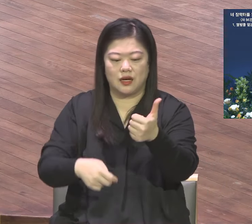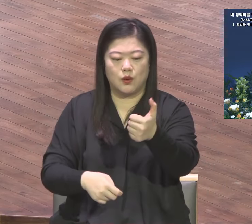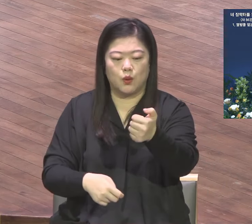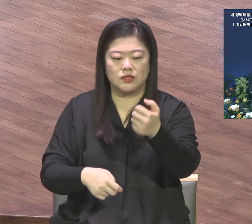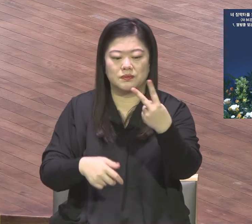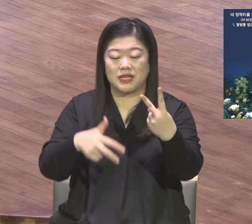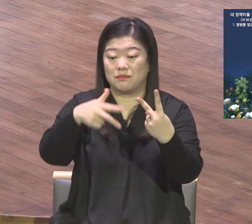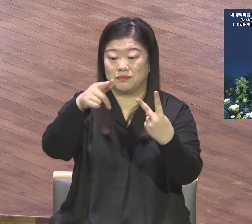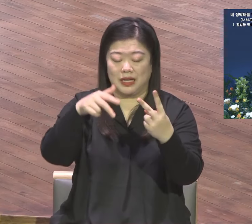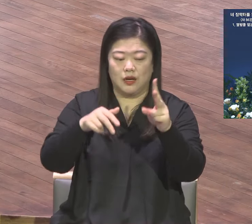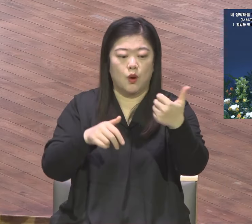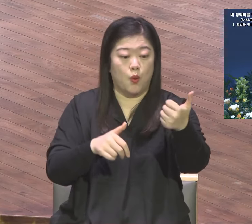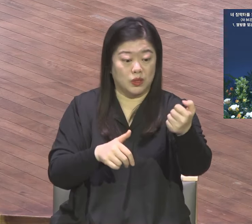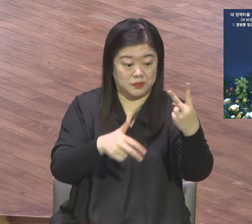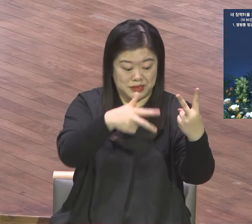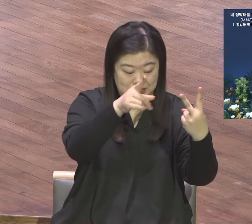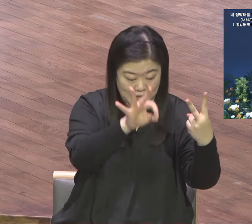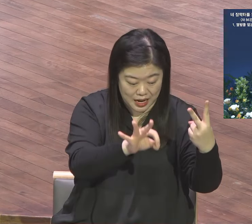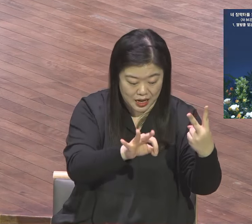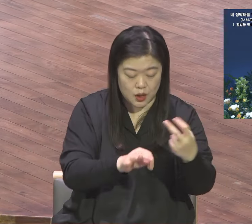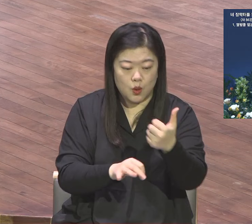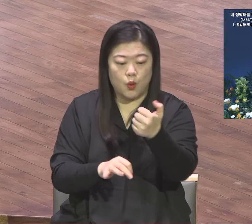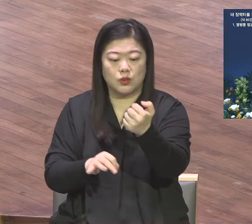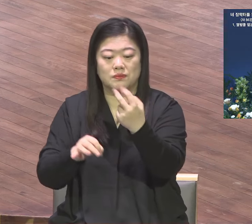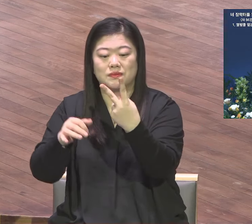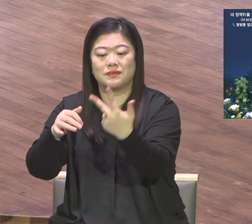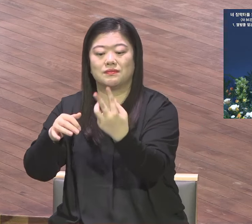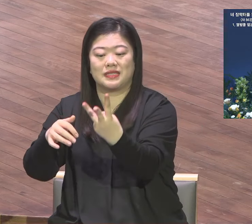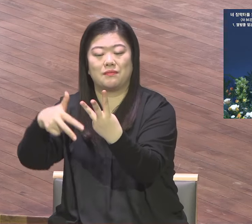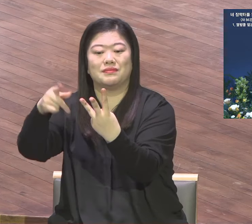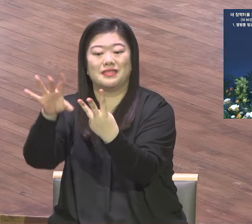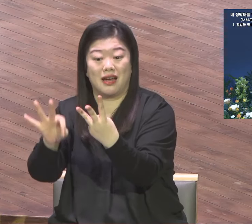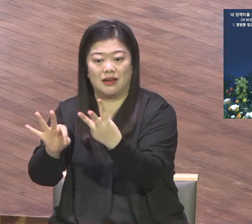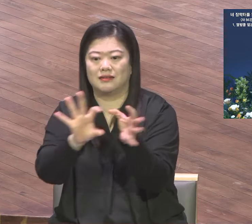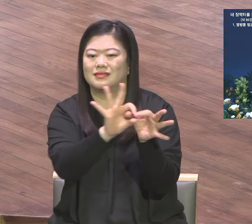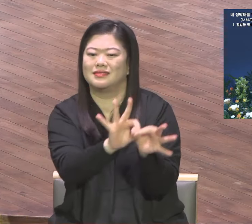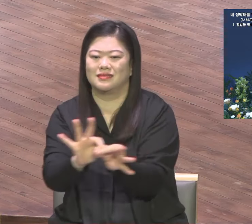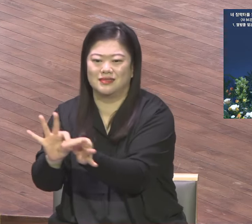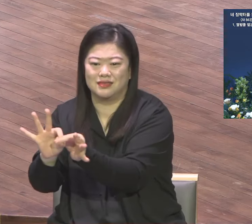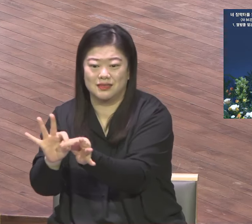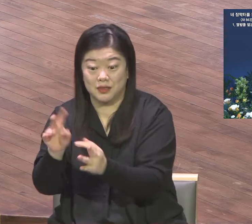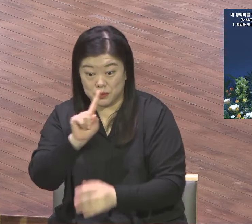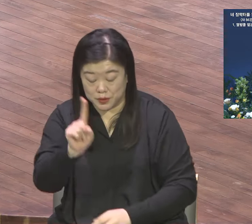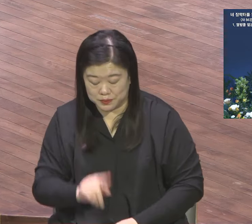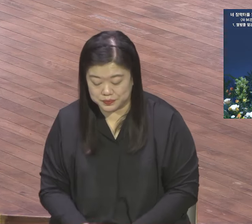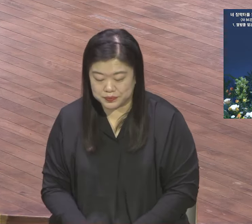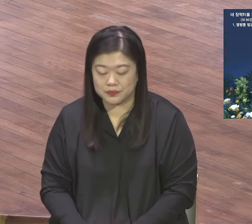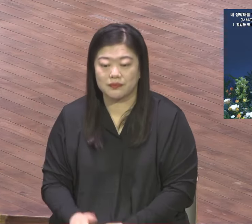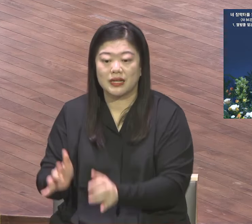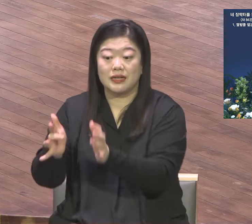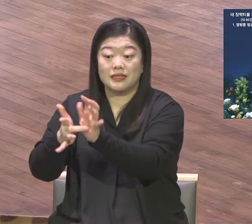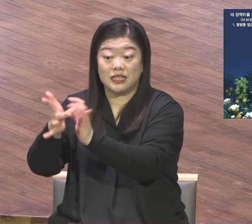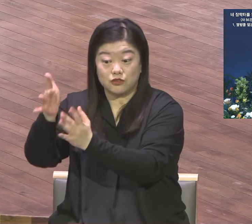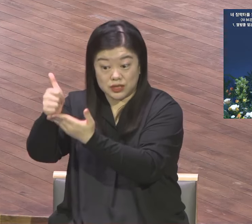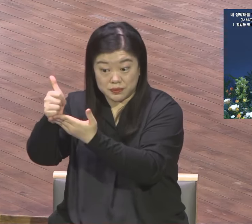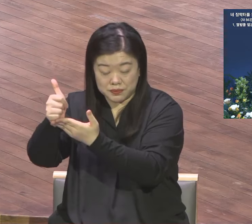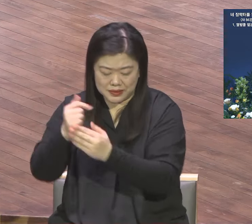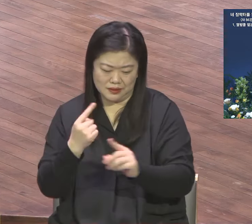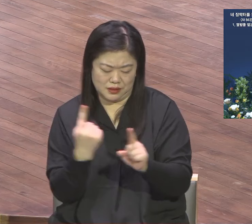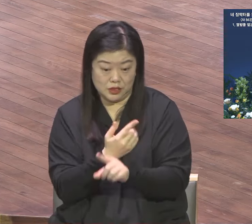이어져 있어요. 이사야 53장 과편의 이사야 53장 예수님께서 우리를 치유하시고 회복시키시기